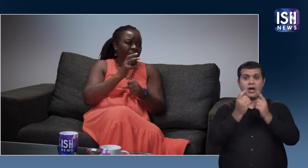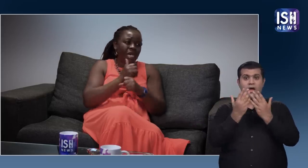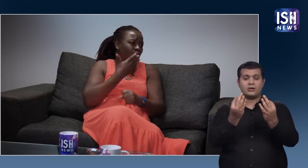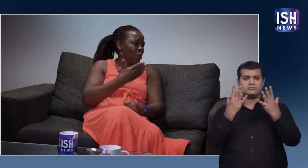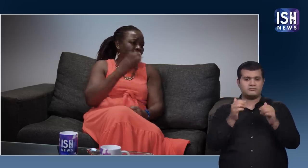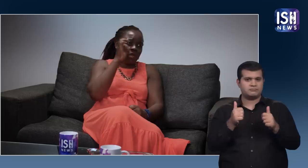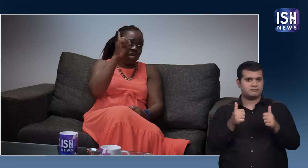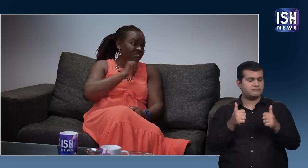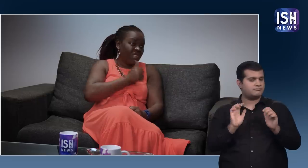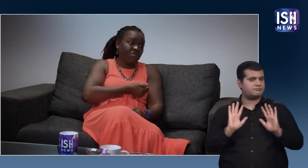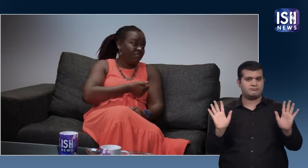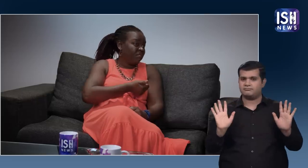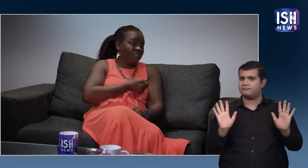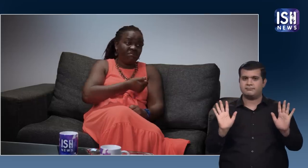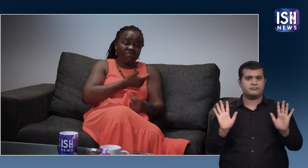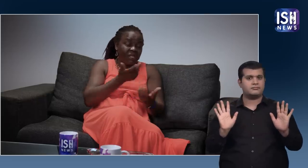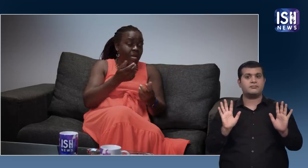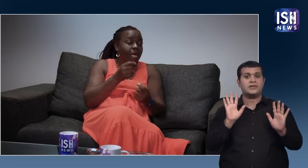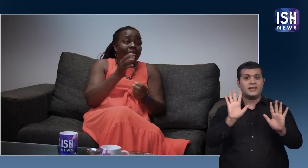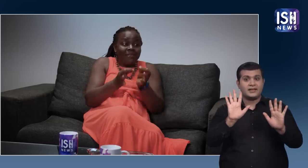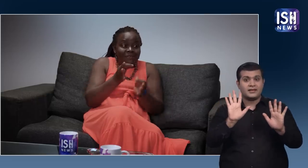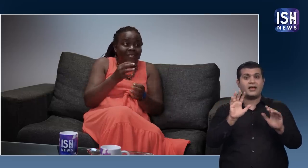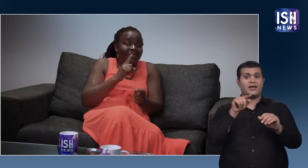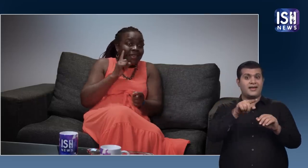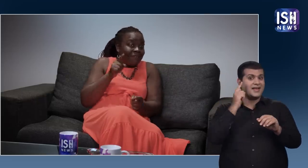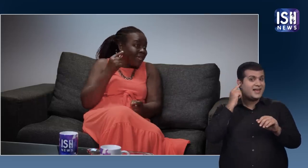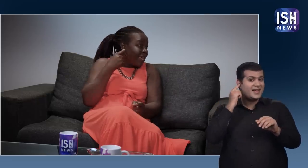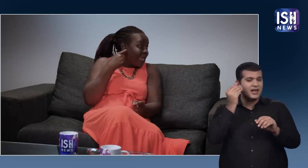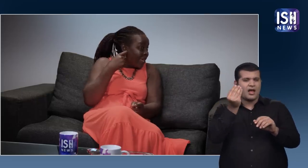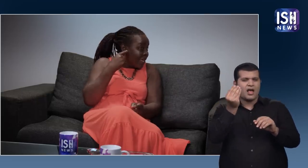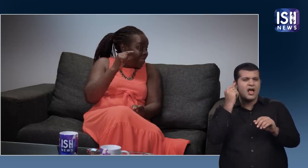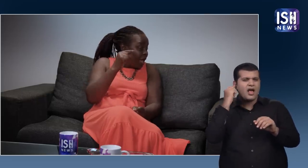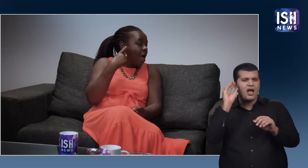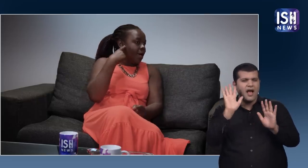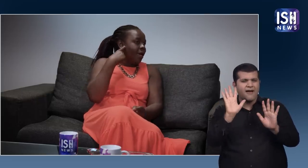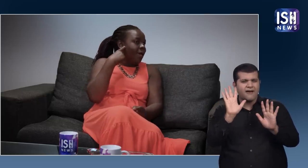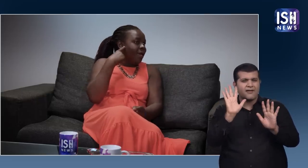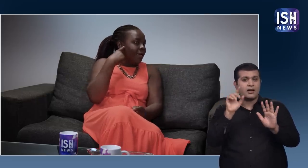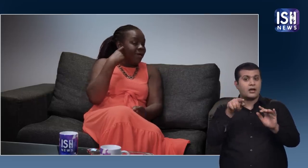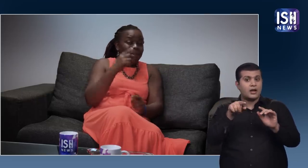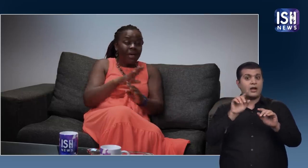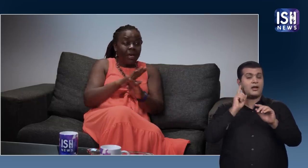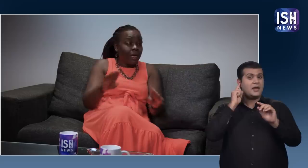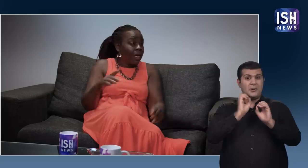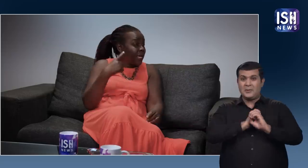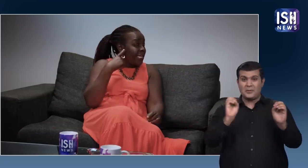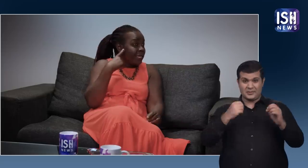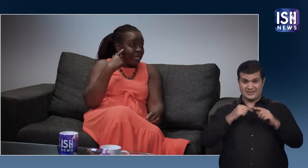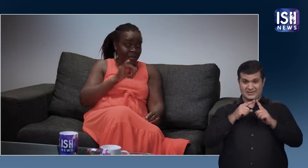बच्चों को अच्छी शिक्षा नहीं मिल पाती है अगर कुछ डेफ बच्चों में सुनने की कुछ शमता होती है तो कोई बात नहीं जो मेरी